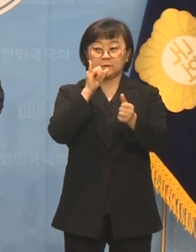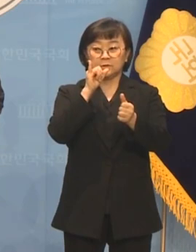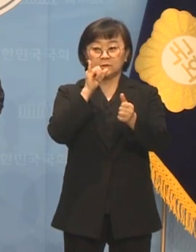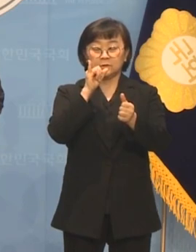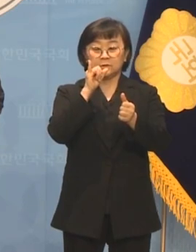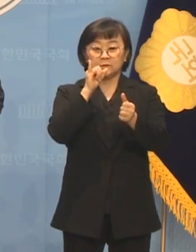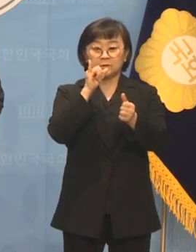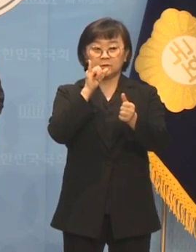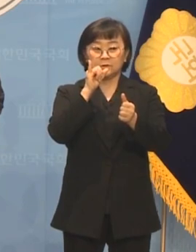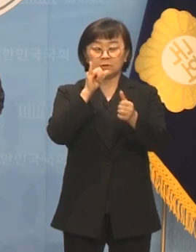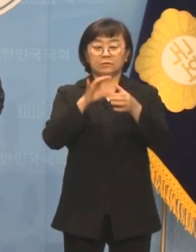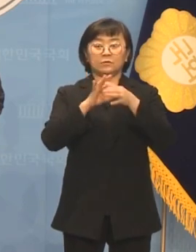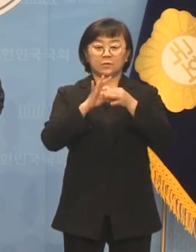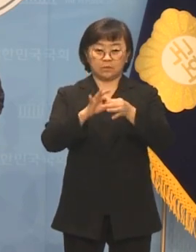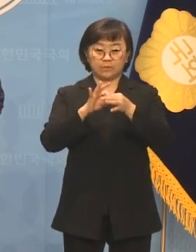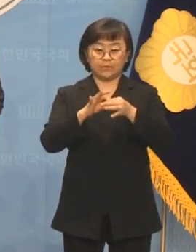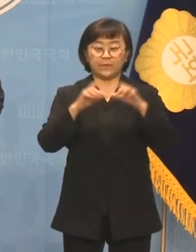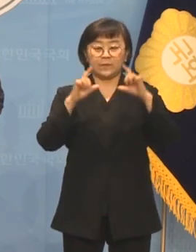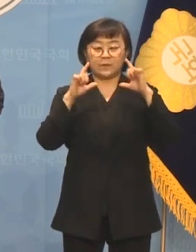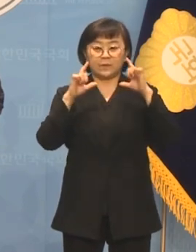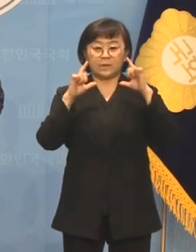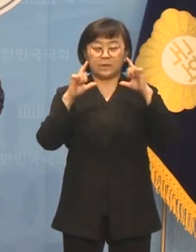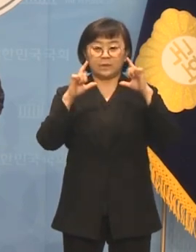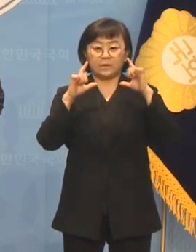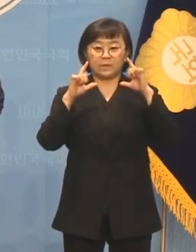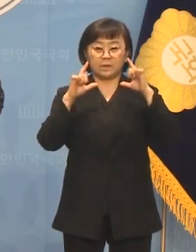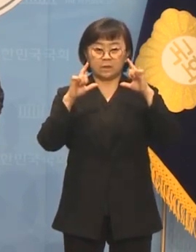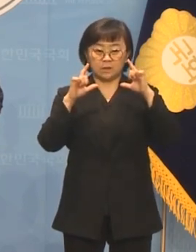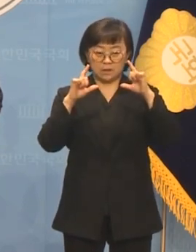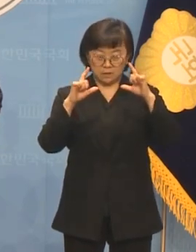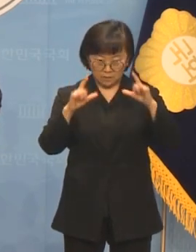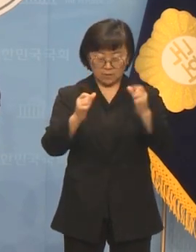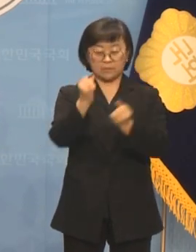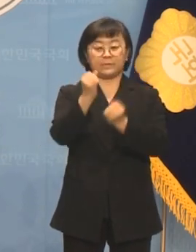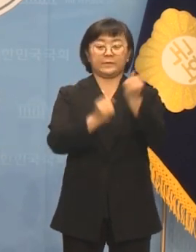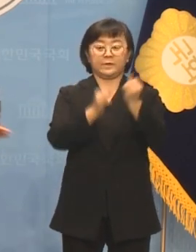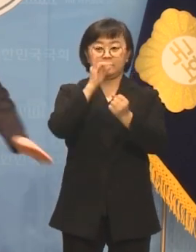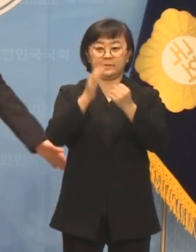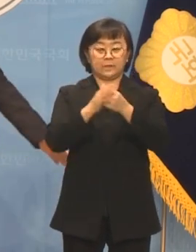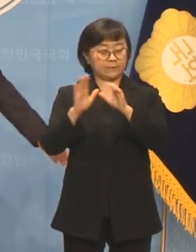출마에 관련된 기자회견이 있겠습니다. 잘 경청해 주시기 바랍니다. 감사합니다.